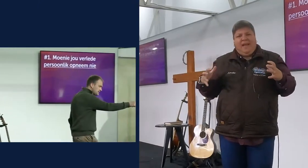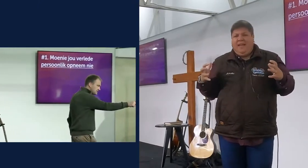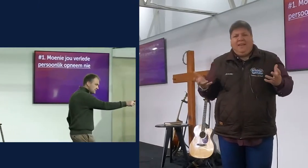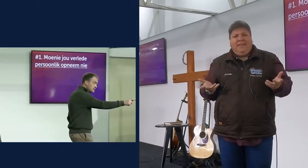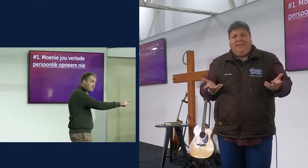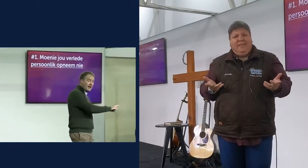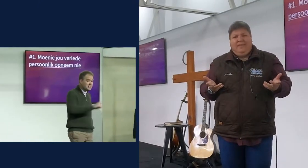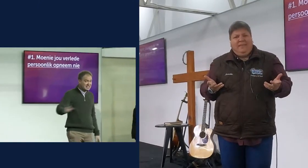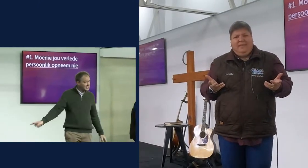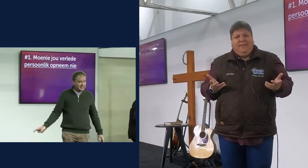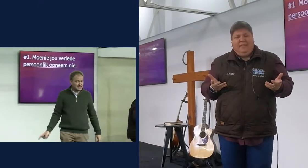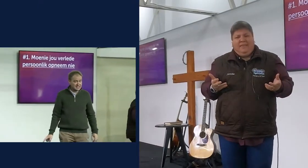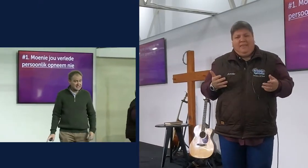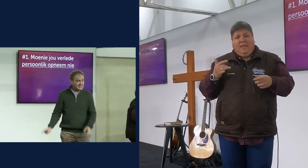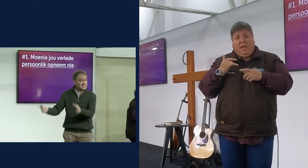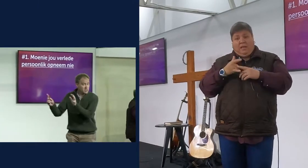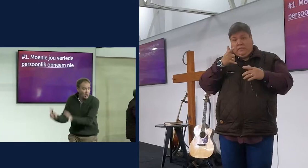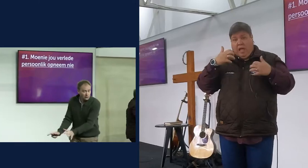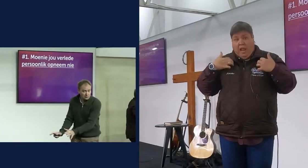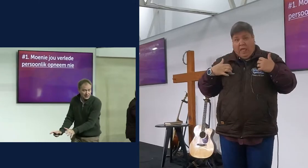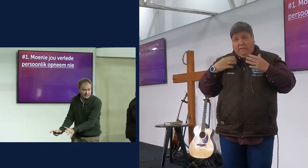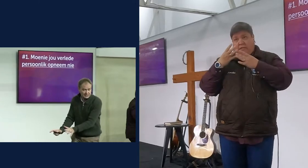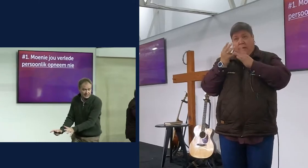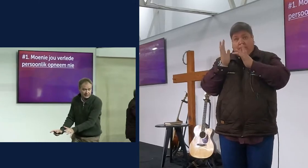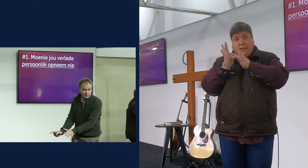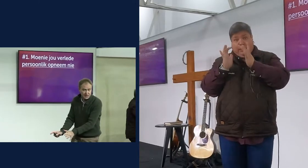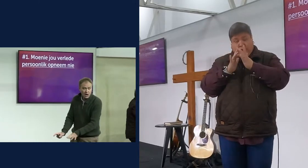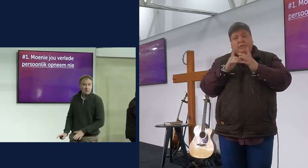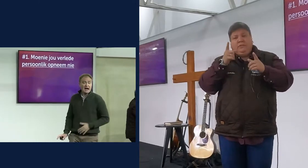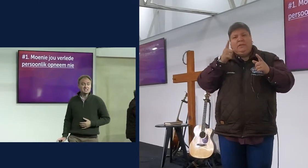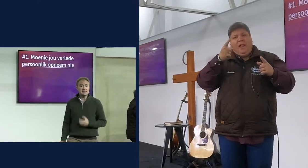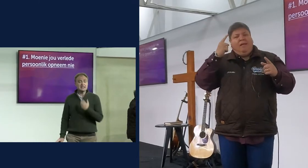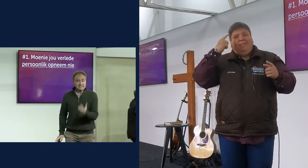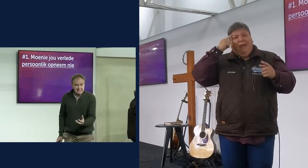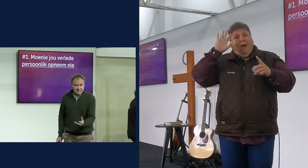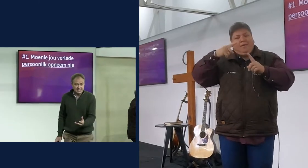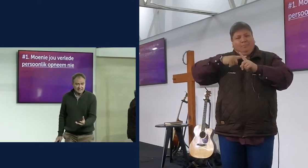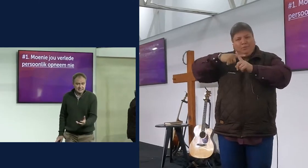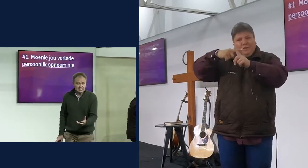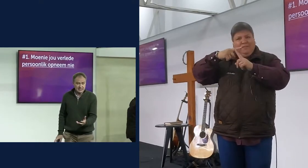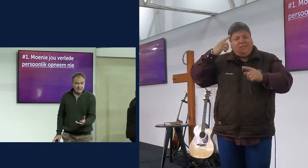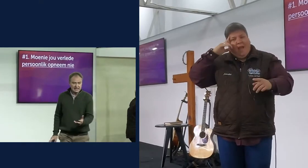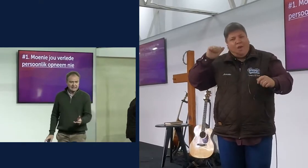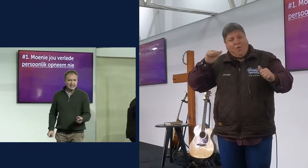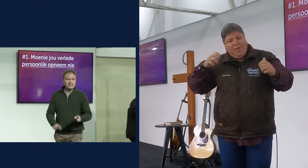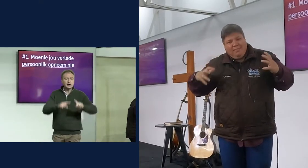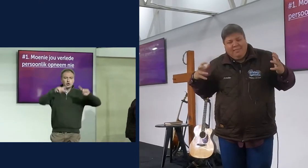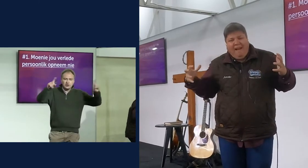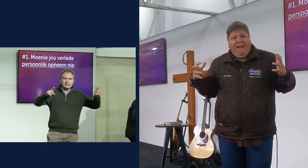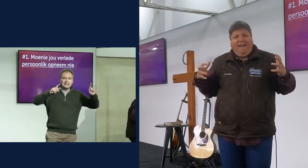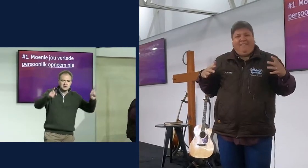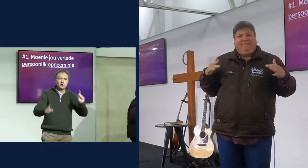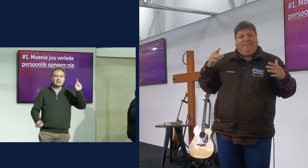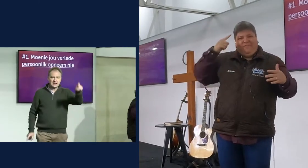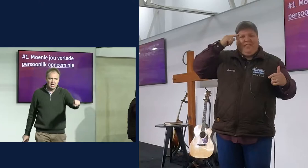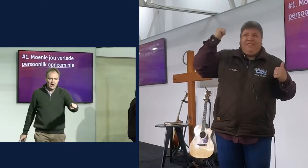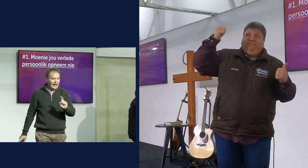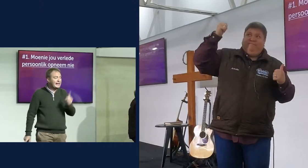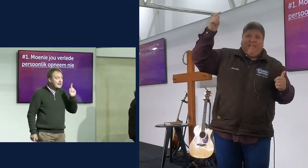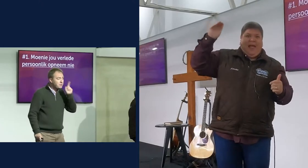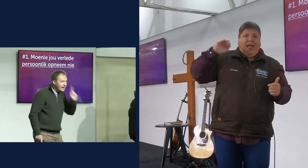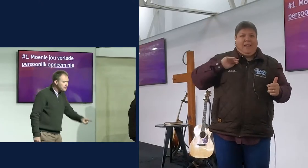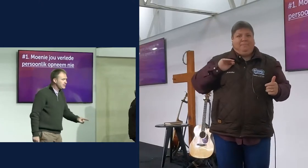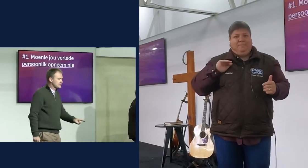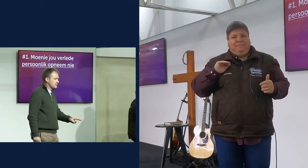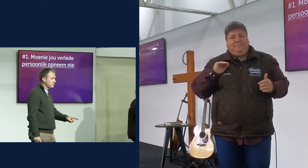met jy in Christus is, as jy nie in Christus is nie, dan is het al waarop jy kan steen, maar as jy in Jesus Christus is, dan het jy een groter iets, waaran jy kan haak,